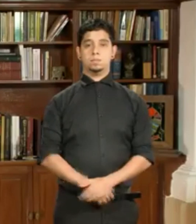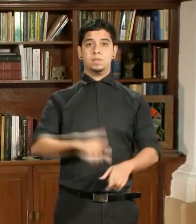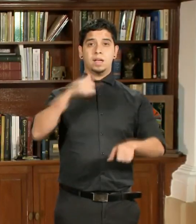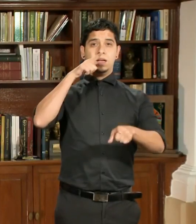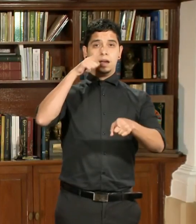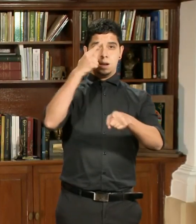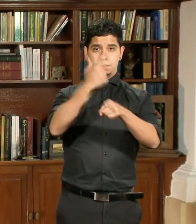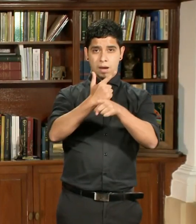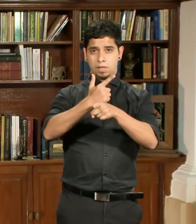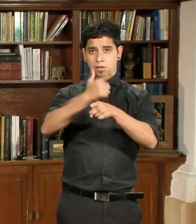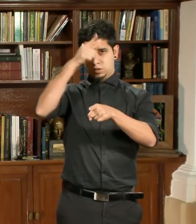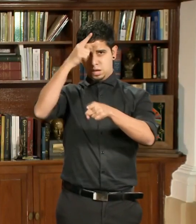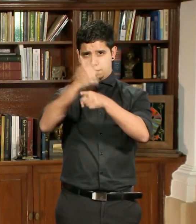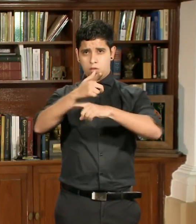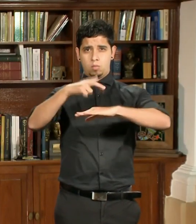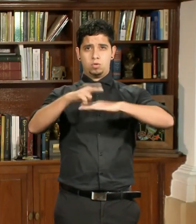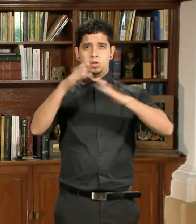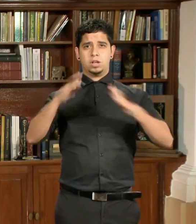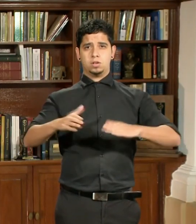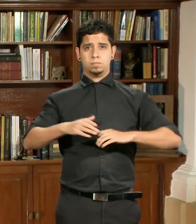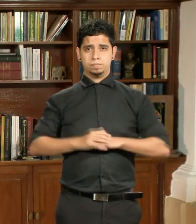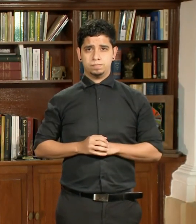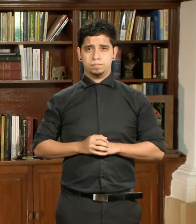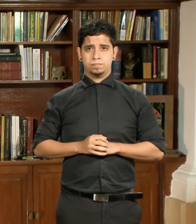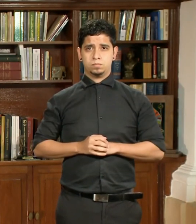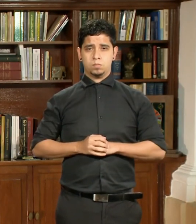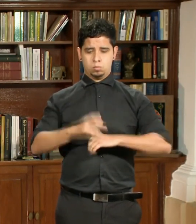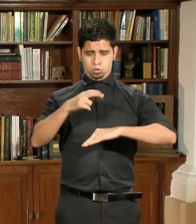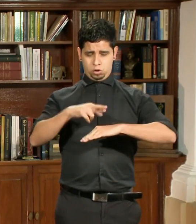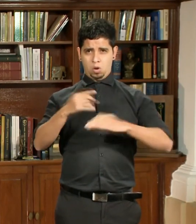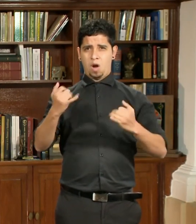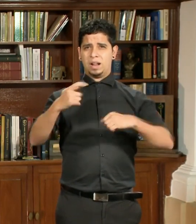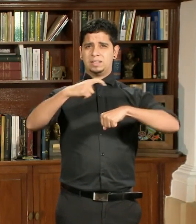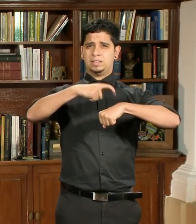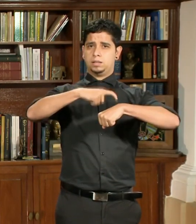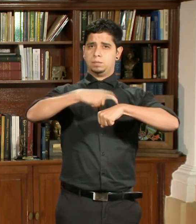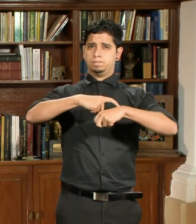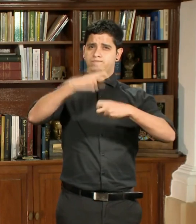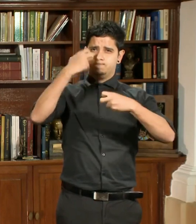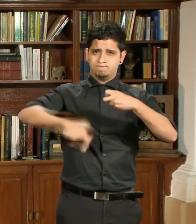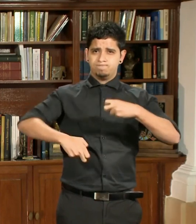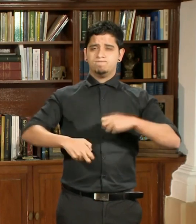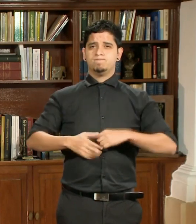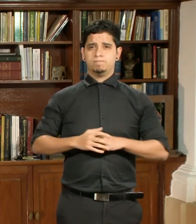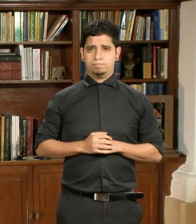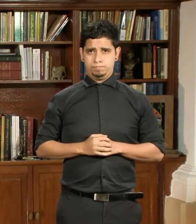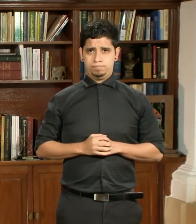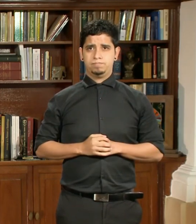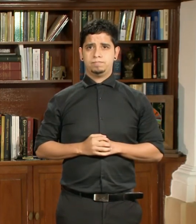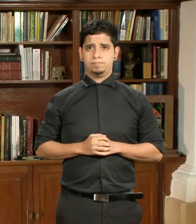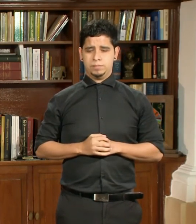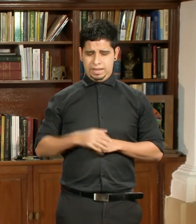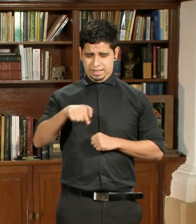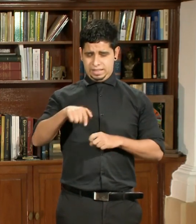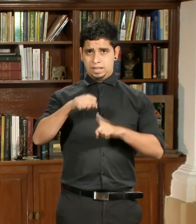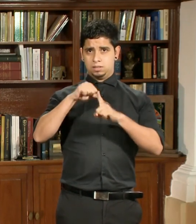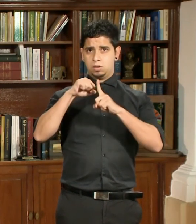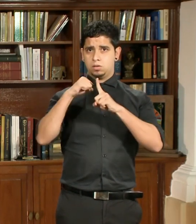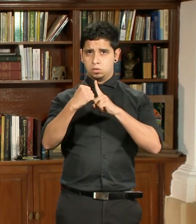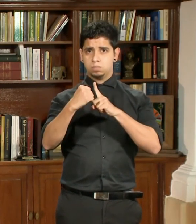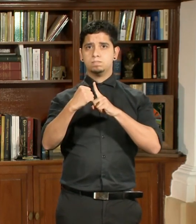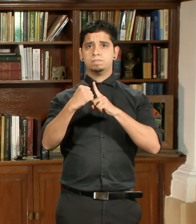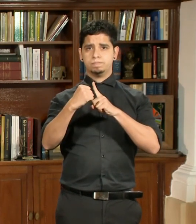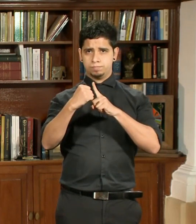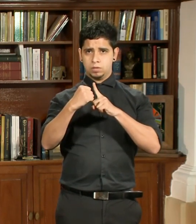Hermanas y hermanos puertorriqueños, Puerto Rico ha estado viviendo momentos difíciles. Ante esta situación,